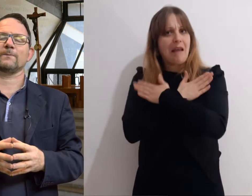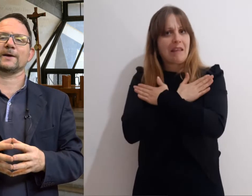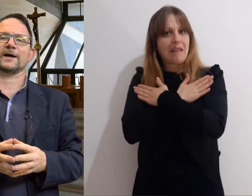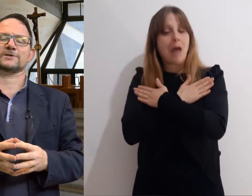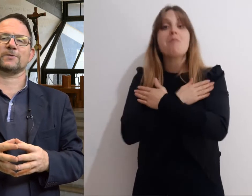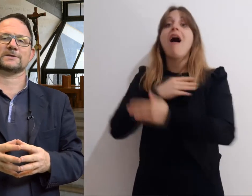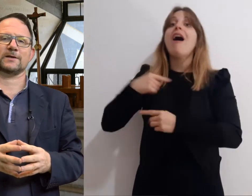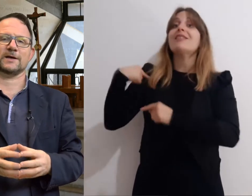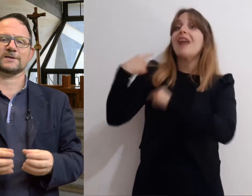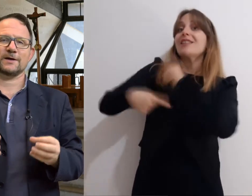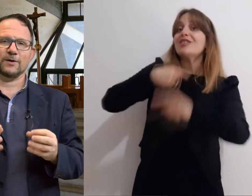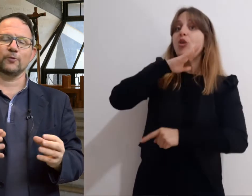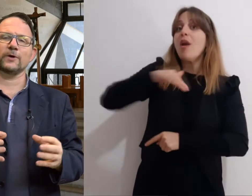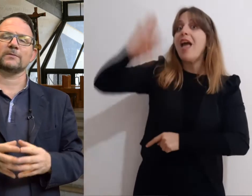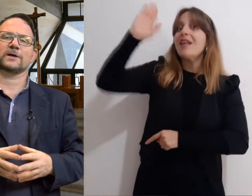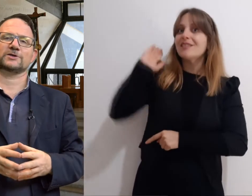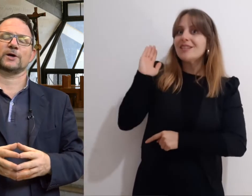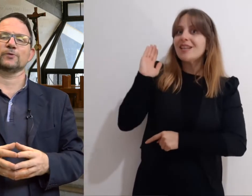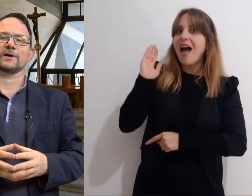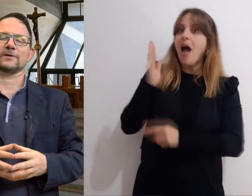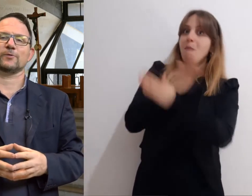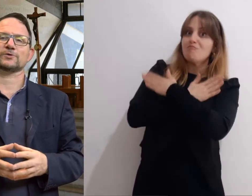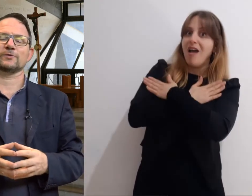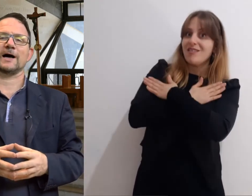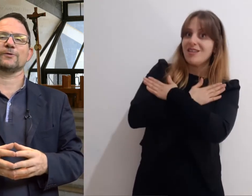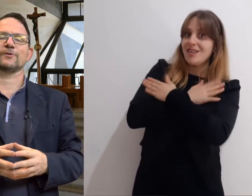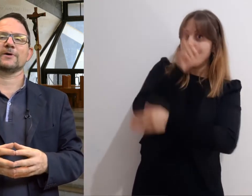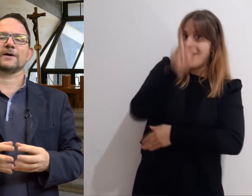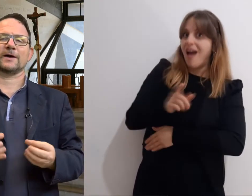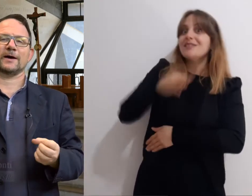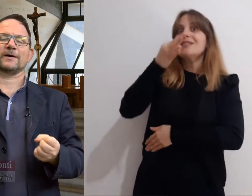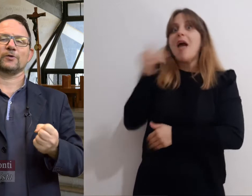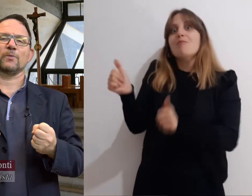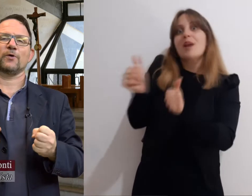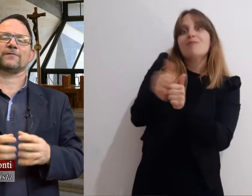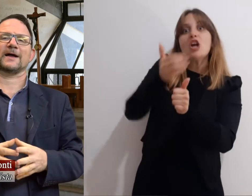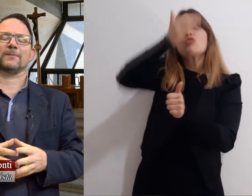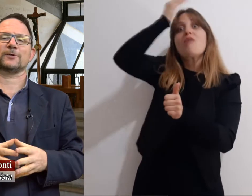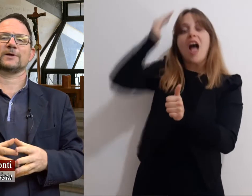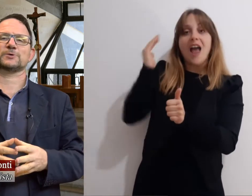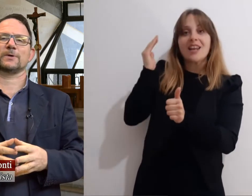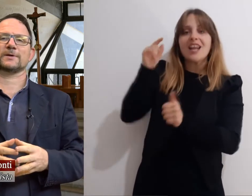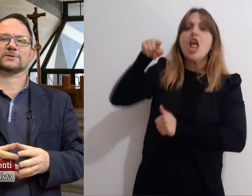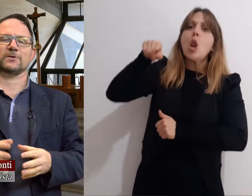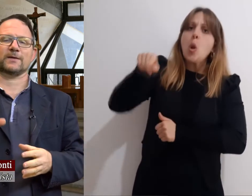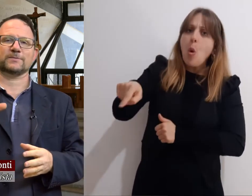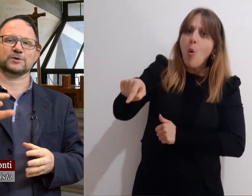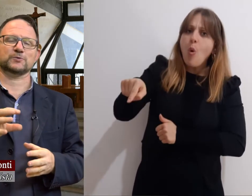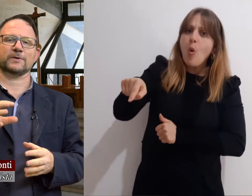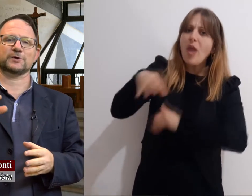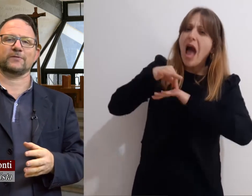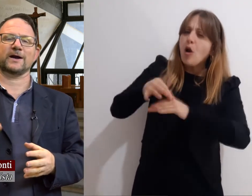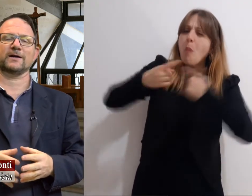può accompagnarci in questa attesa Lui ci aiuta in questo dialogo Che non può fare a meno della sua persona